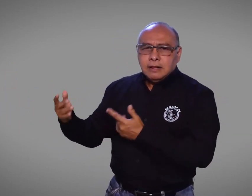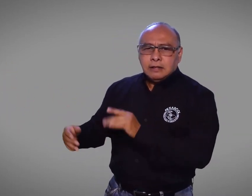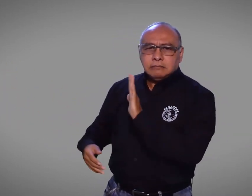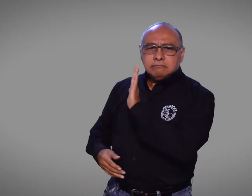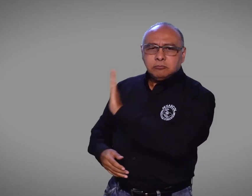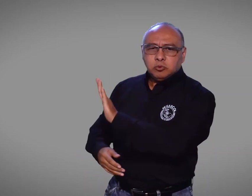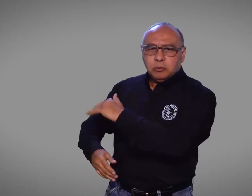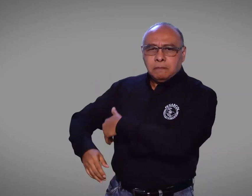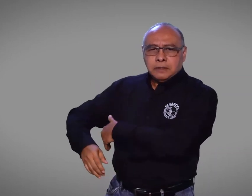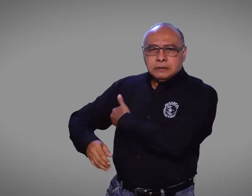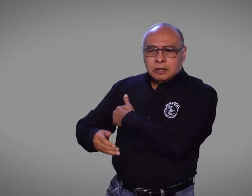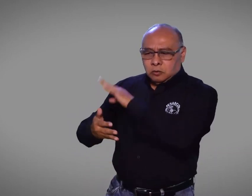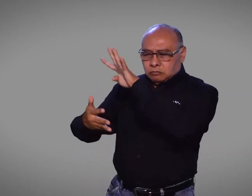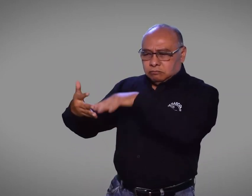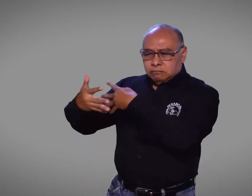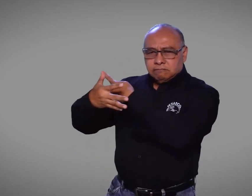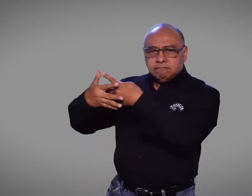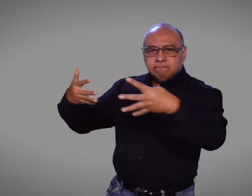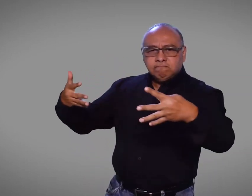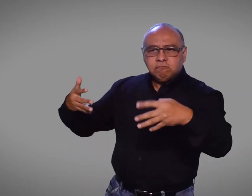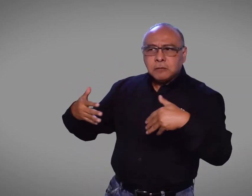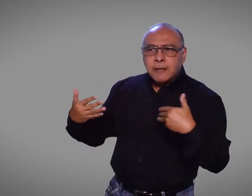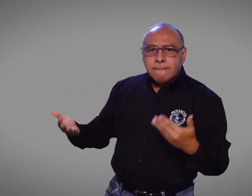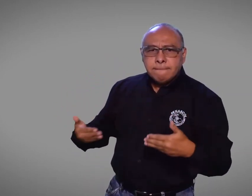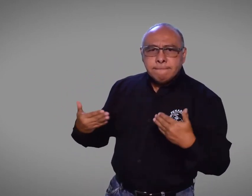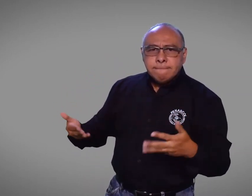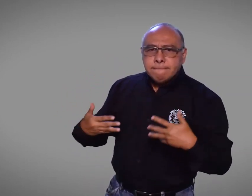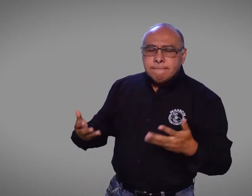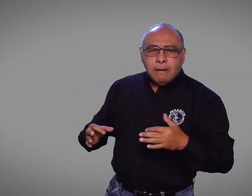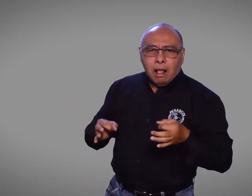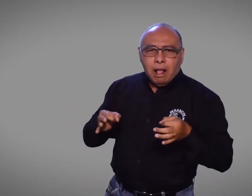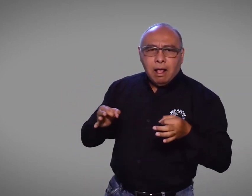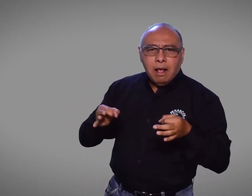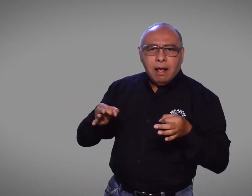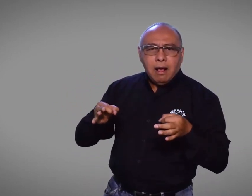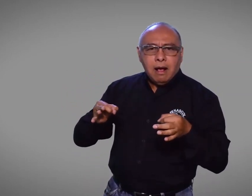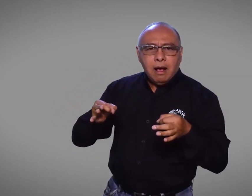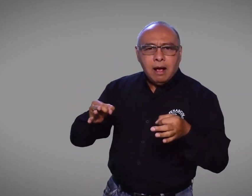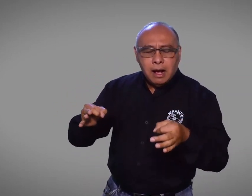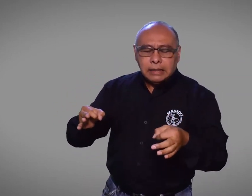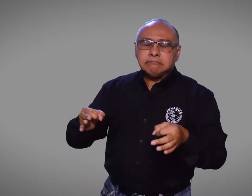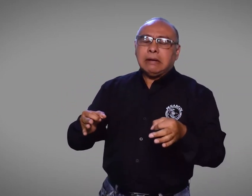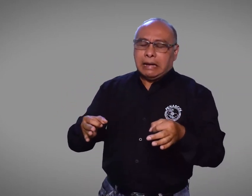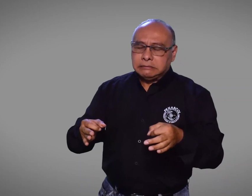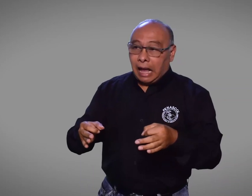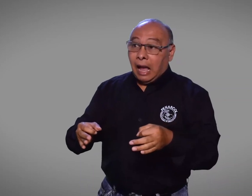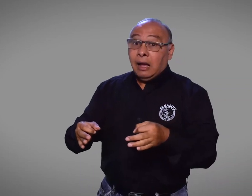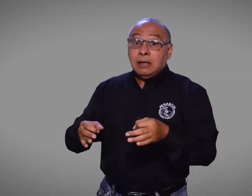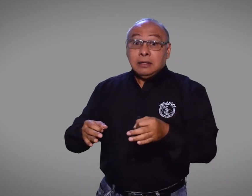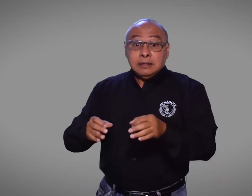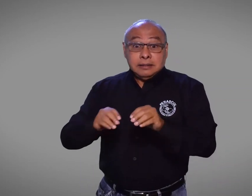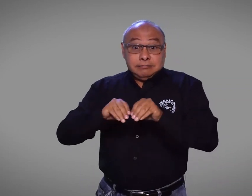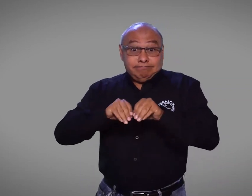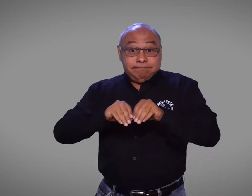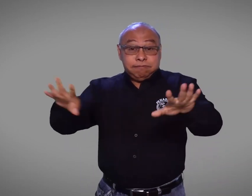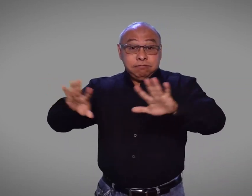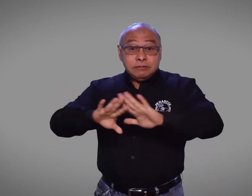respuesta alguna al proceso de cómo iba el avance en el cronograma de actividades. A causa de esta publicación, se